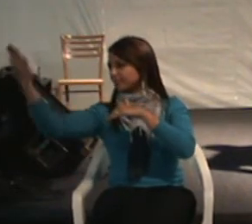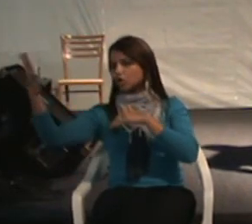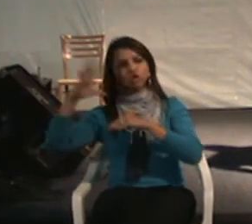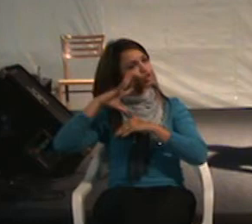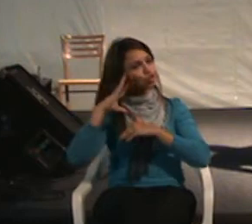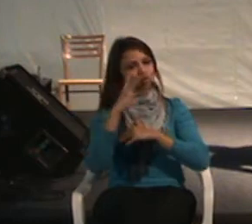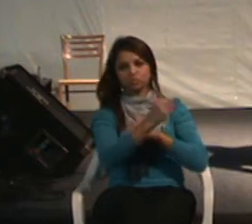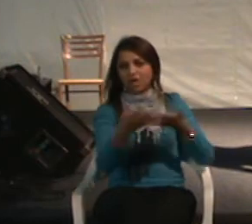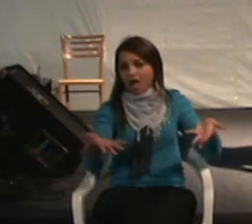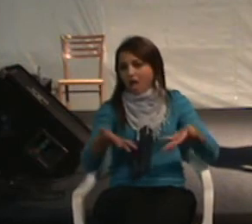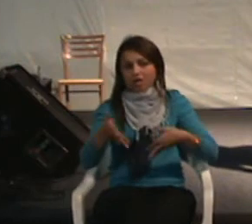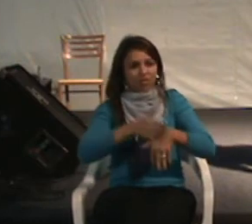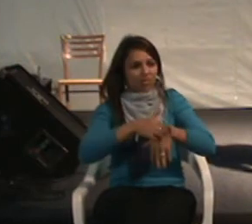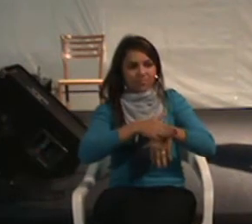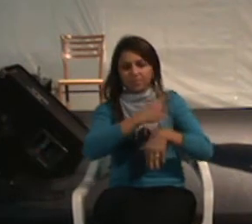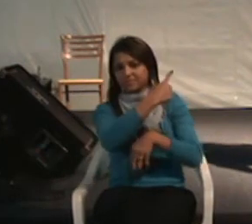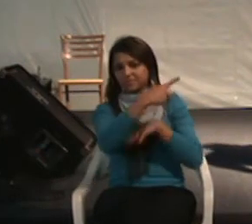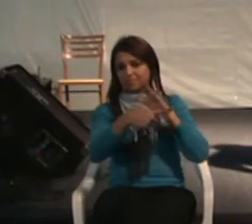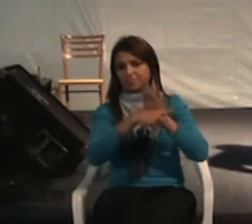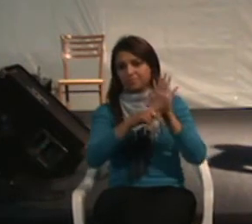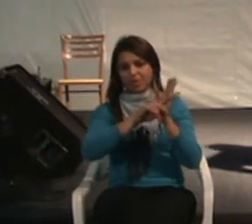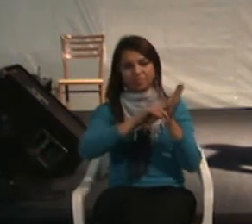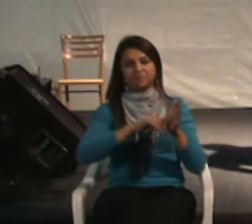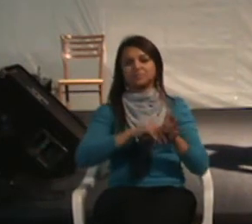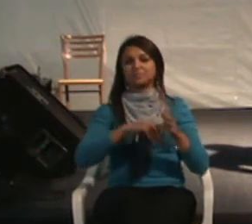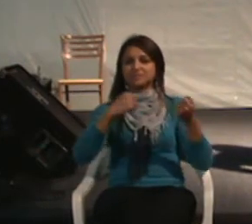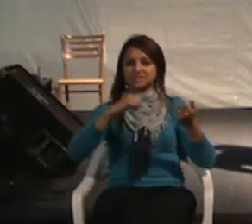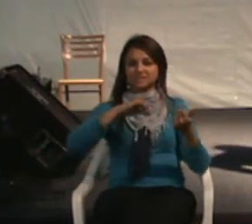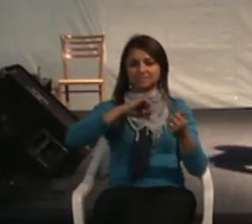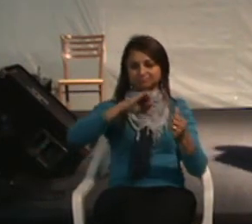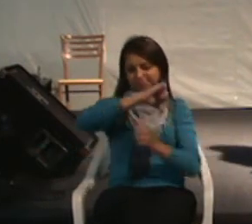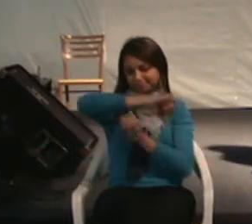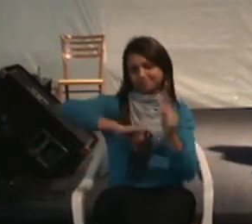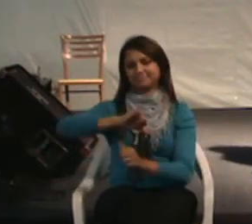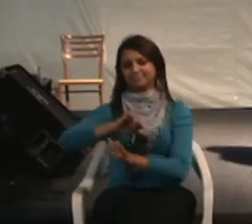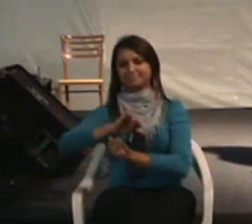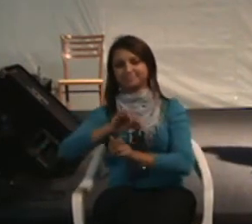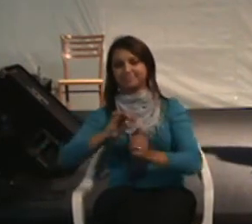vivendo esse momento de transição e adaptação.